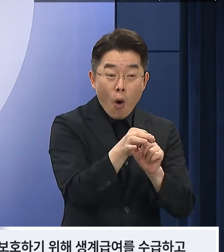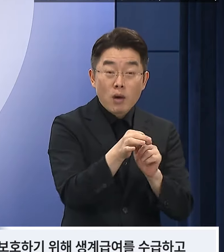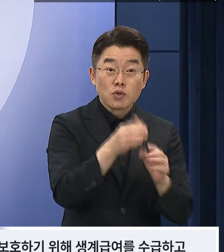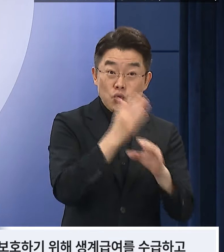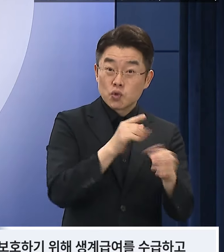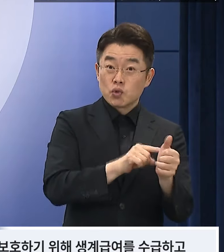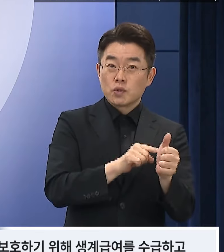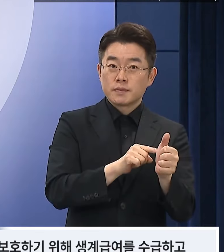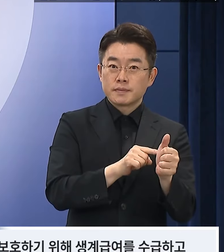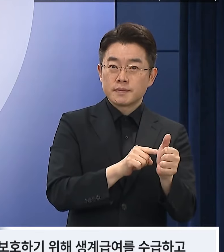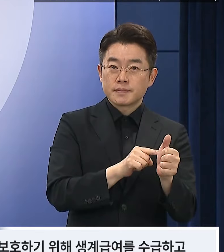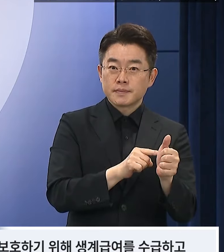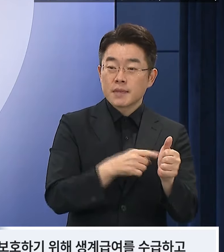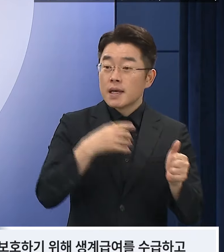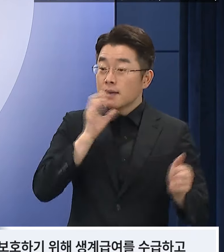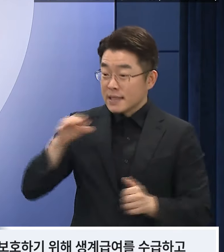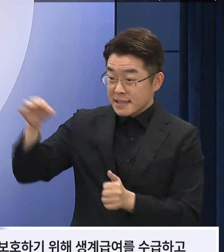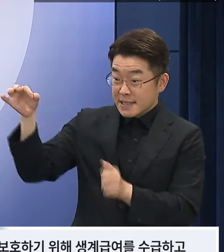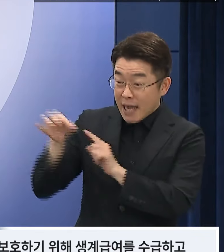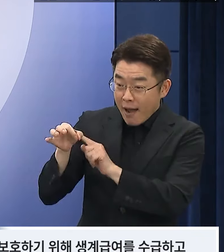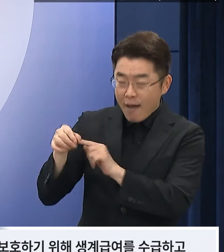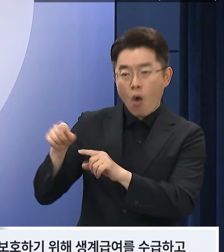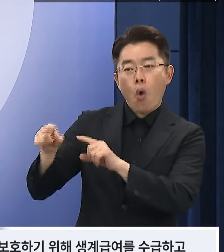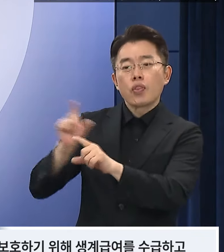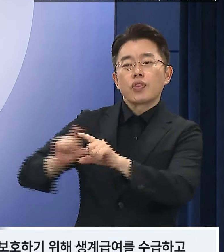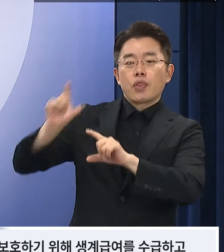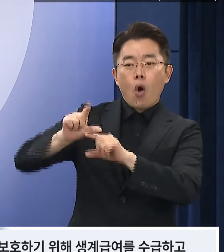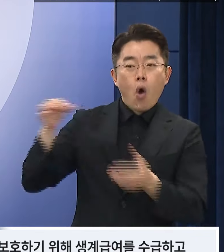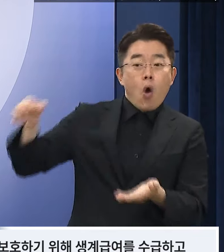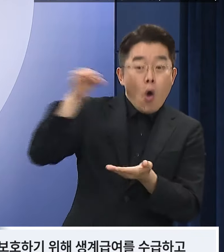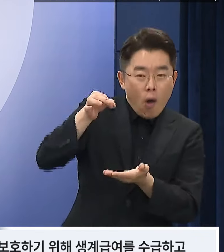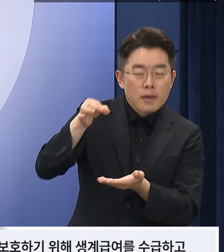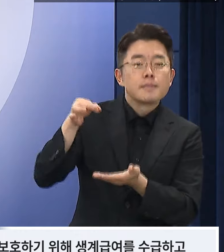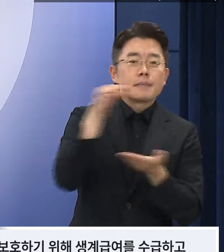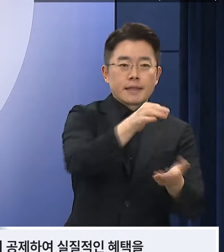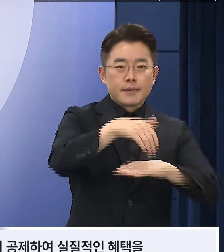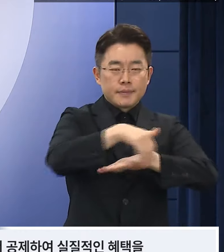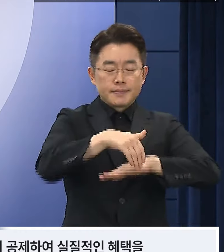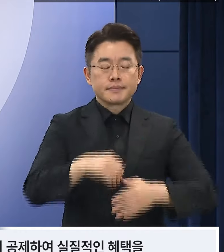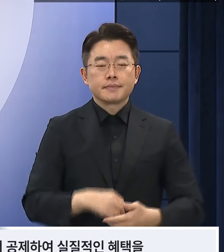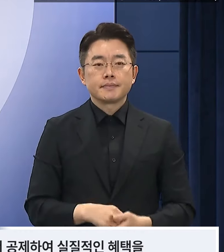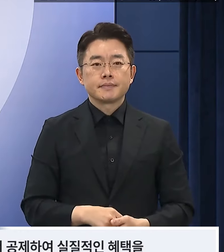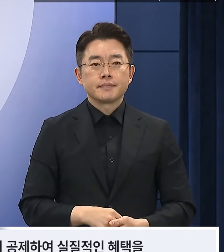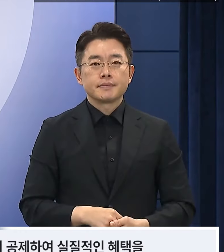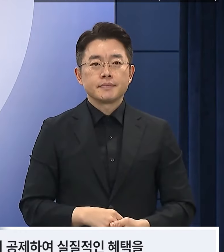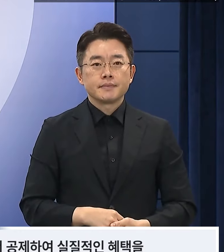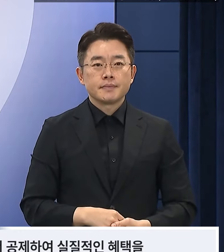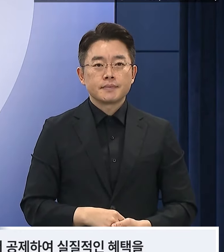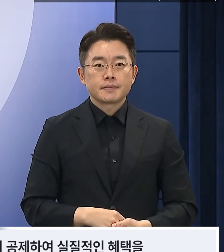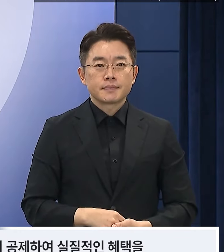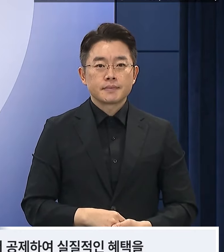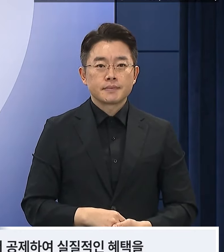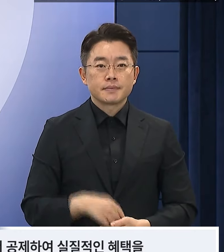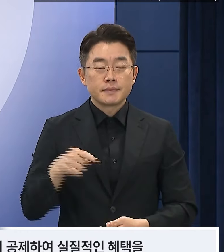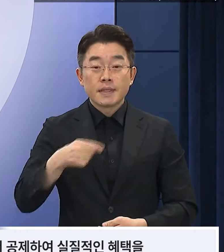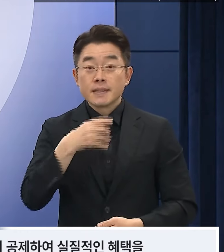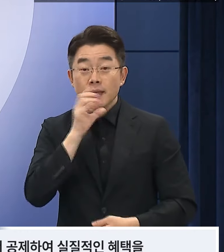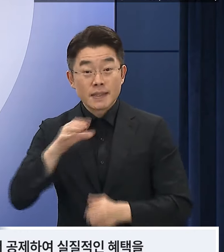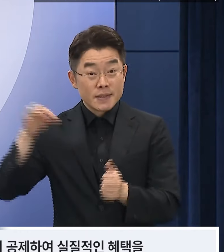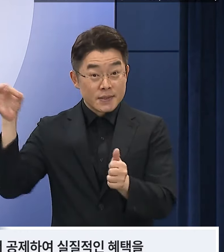기초연금의 일정 비율을 추가로 지급하겠습니다. 추가로 지급한 기초연금은